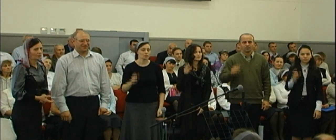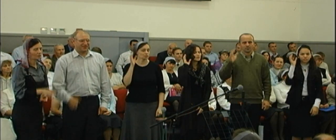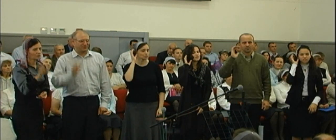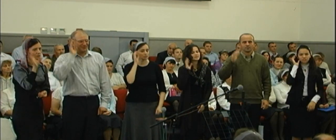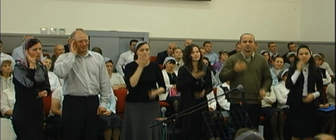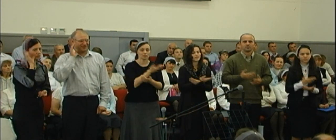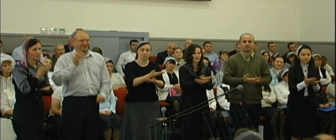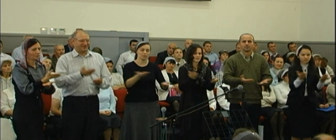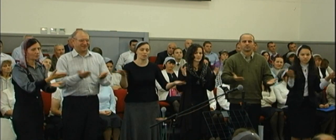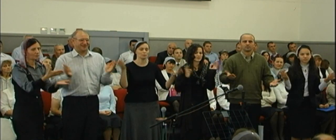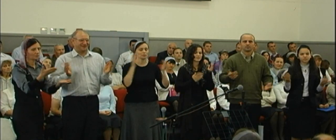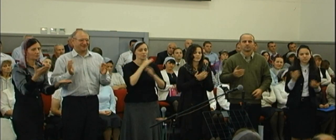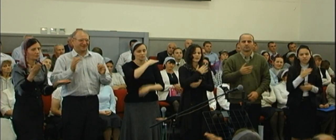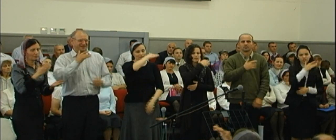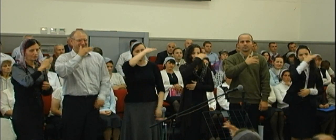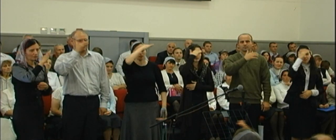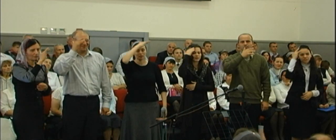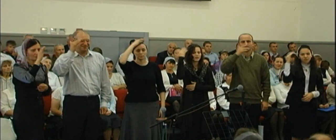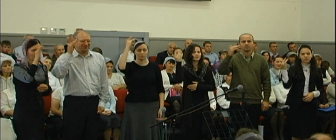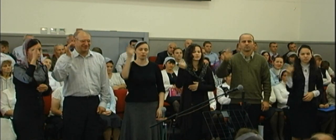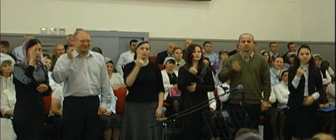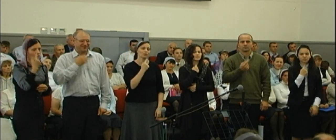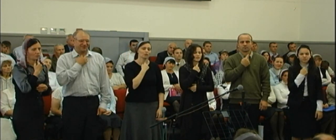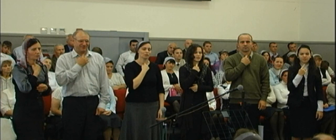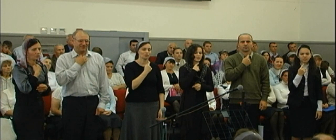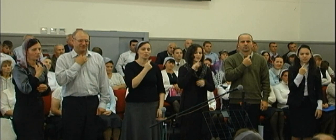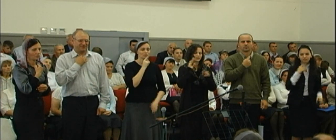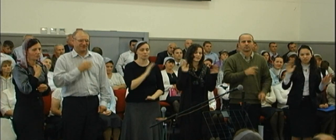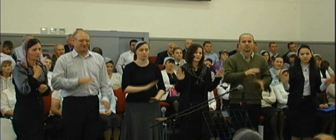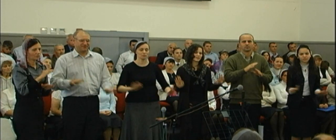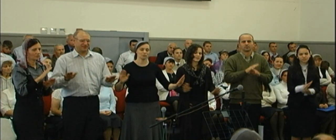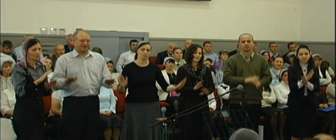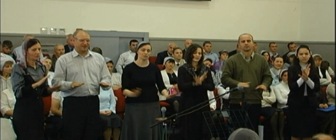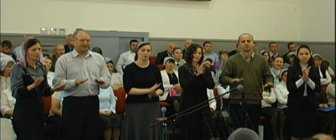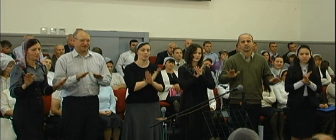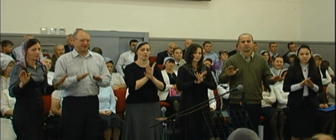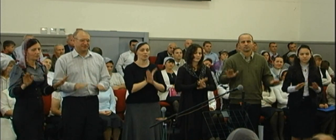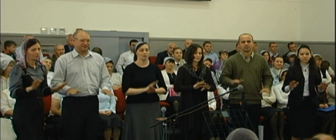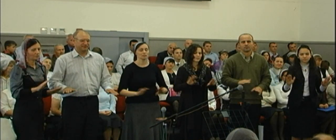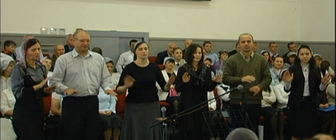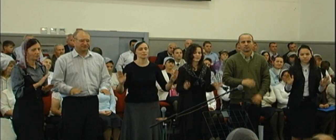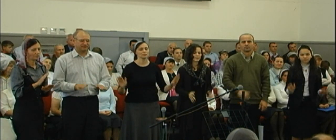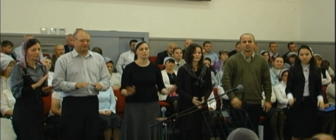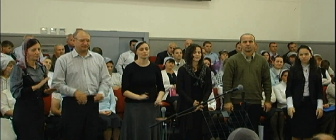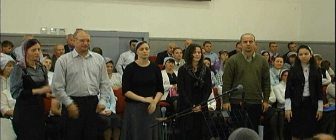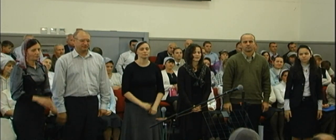Услышал наше неземное пенье